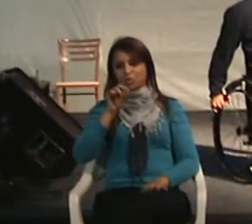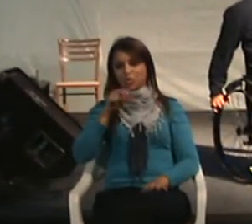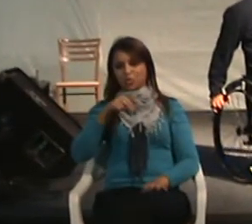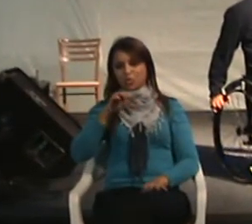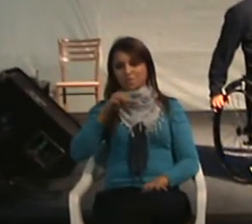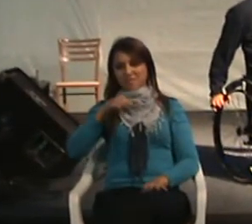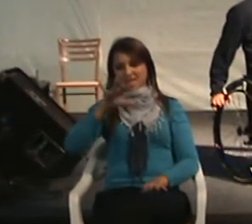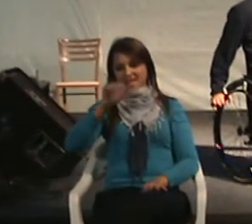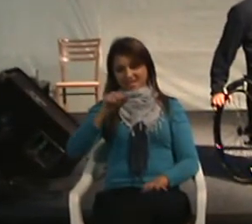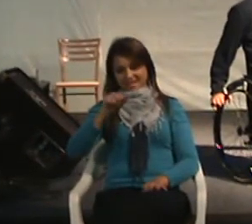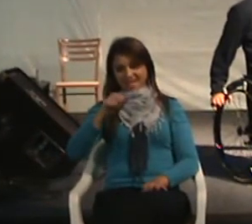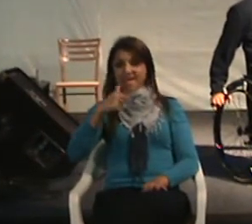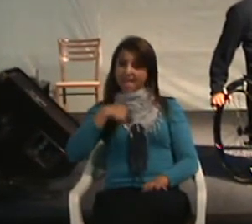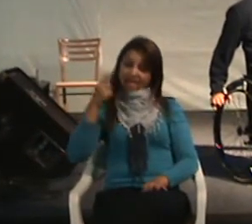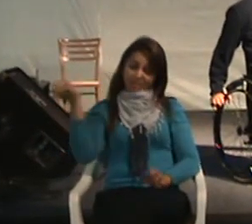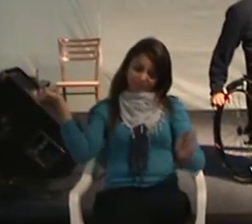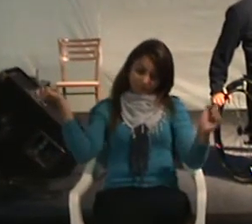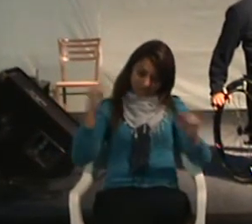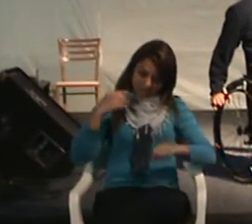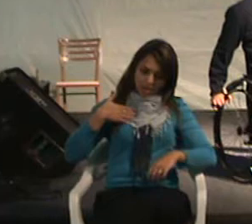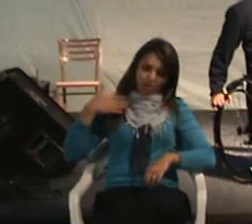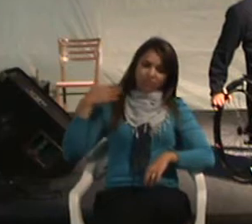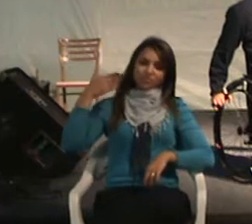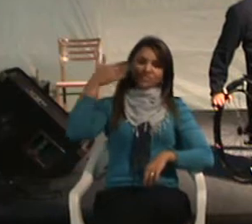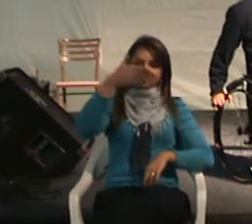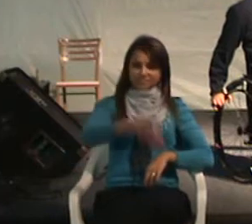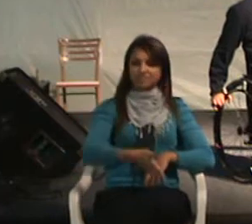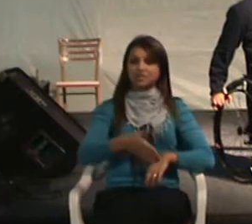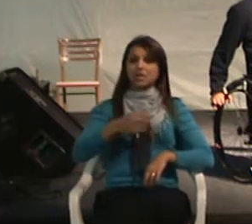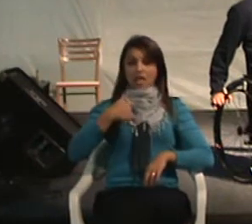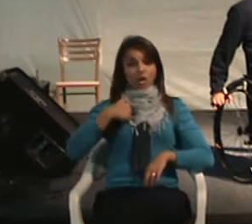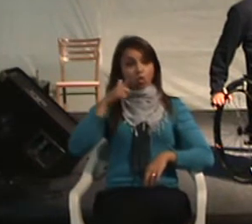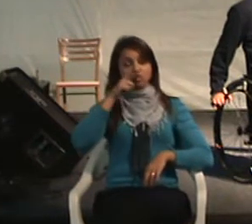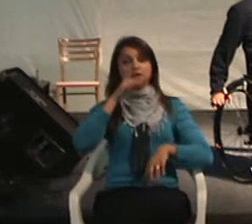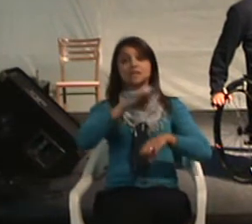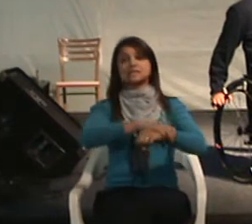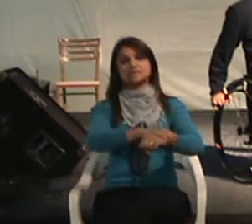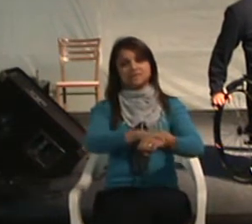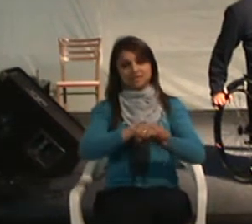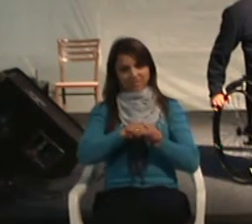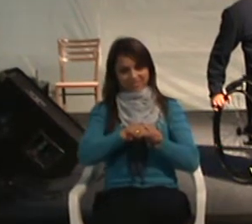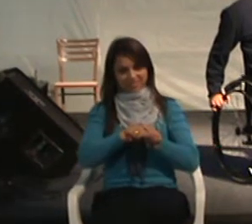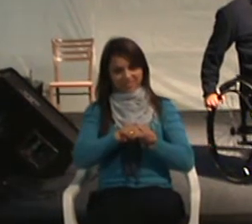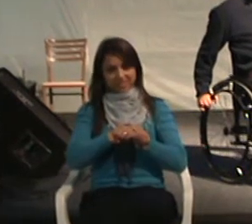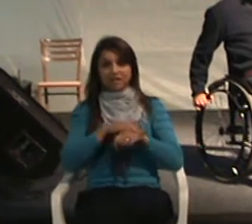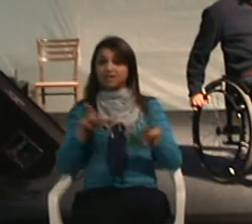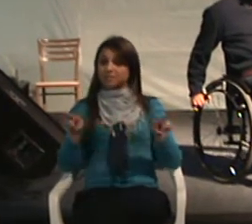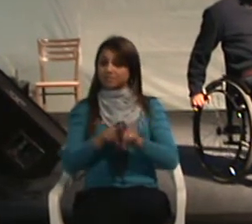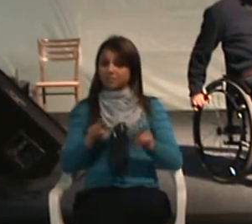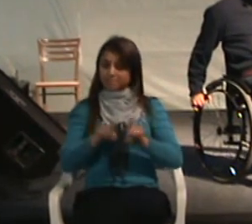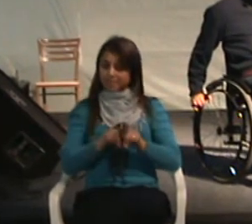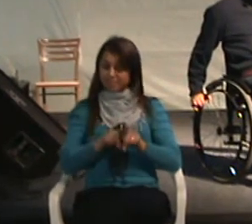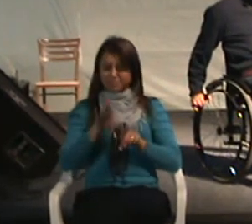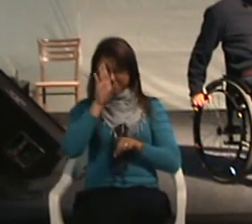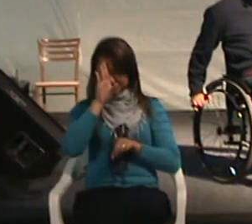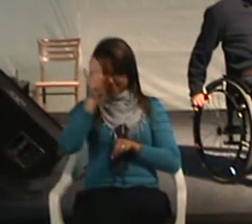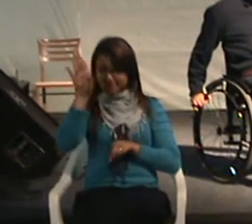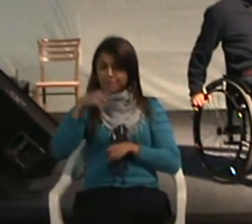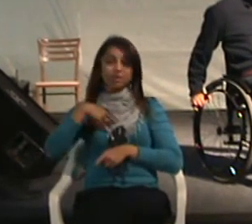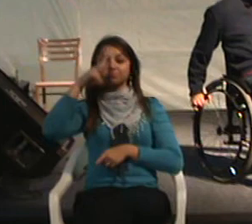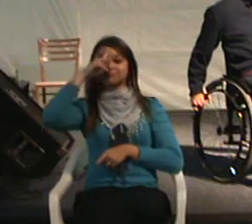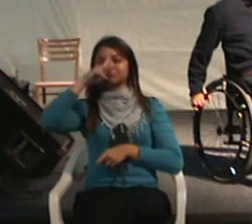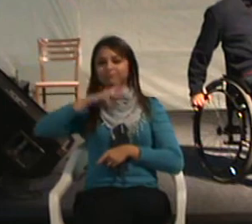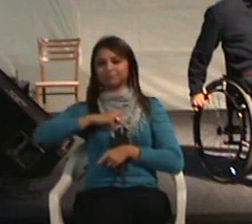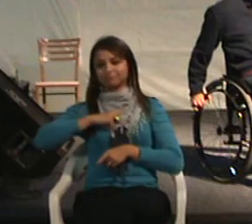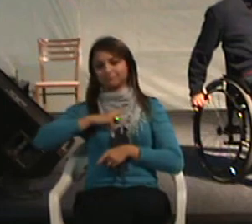Eu poder me deslocar com segurança e, principalmente, com